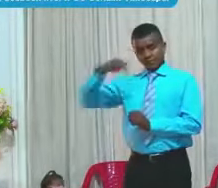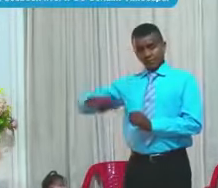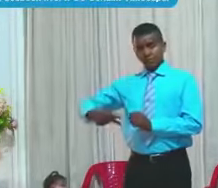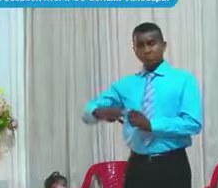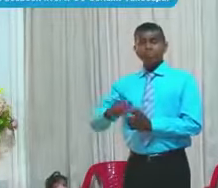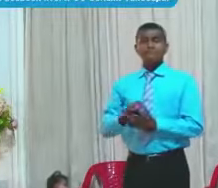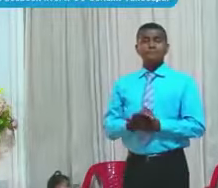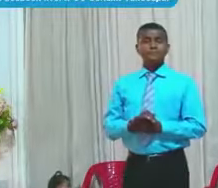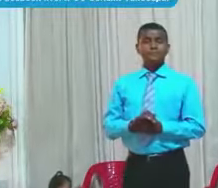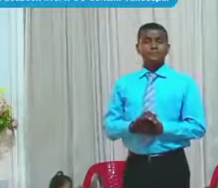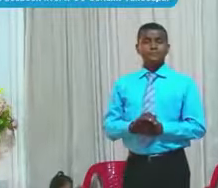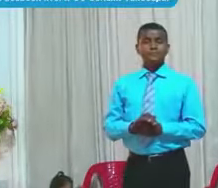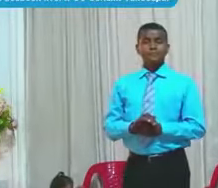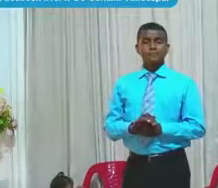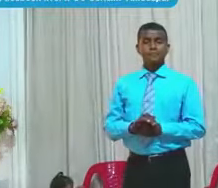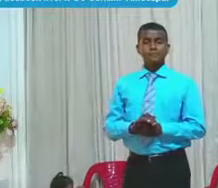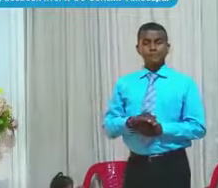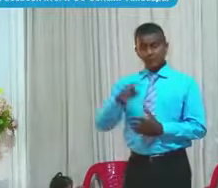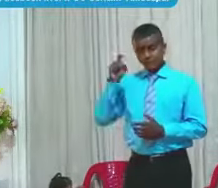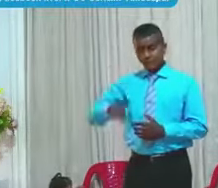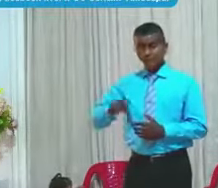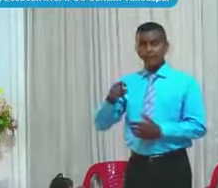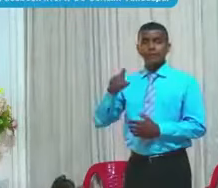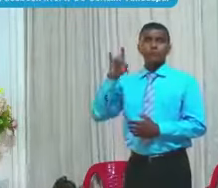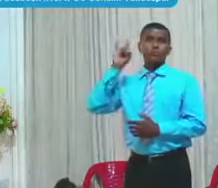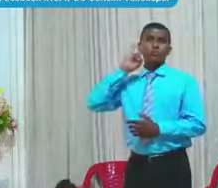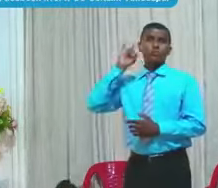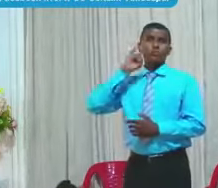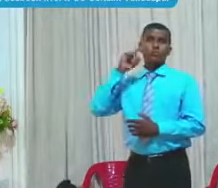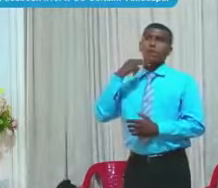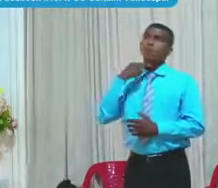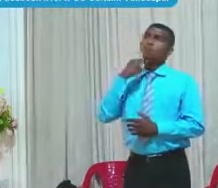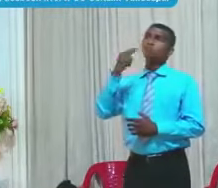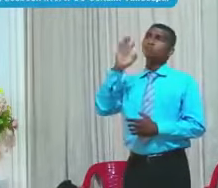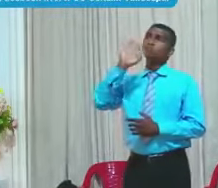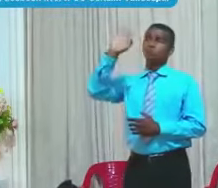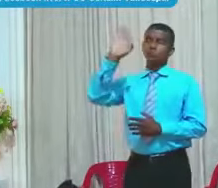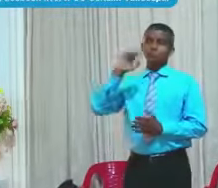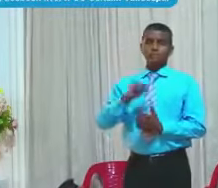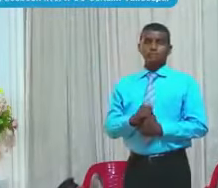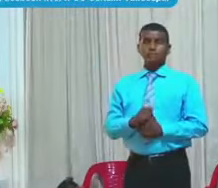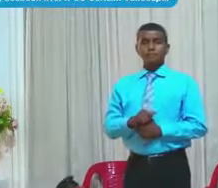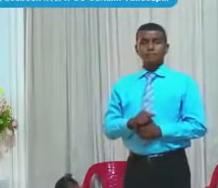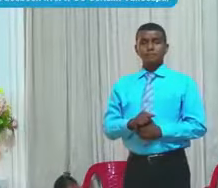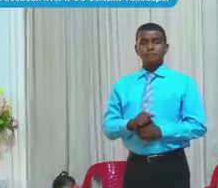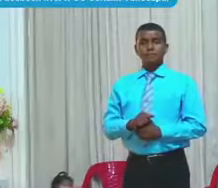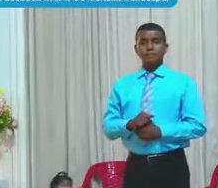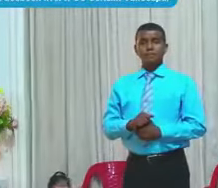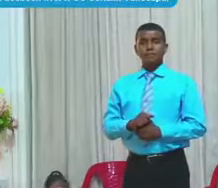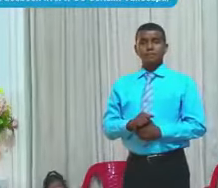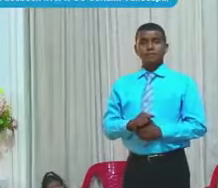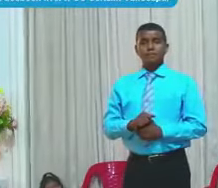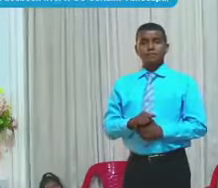Tiene que haber oído La voz de Dios De una O de otra manera No siempre Por los predicadores